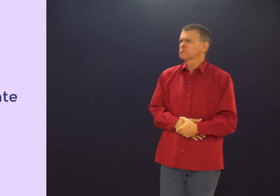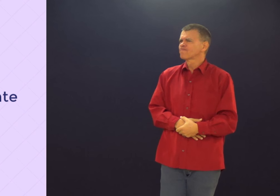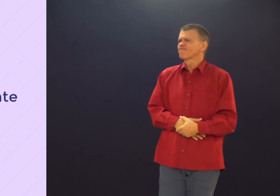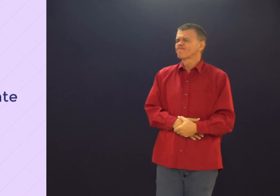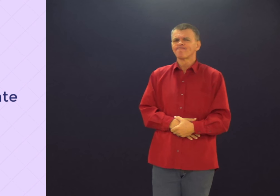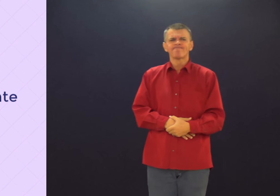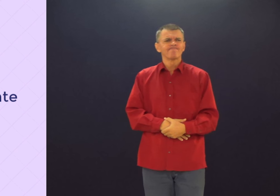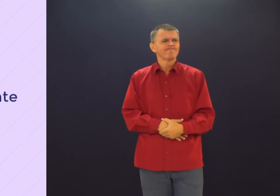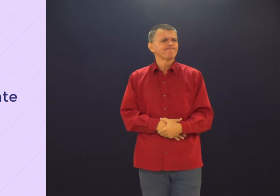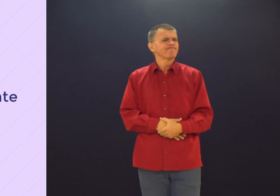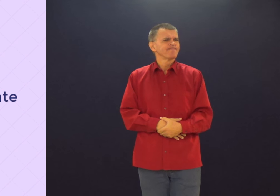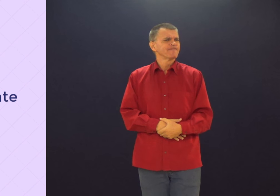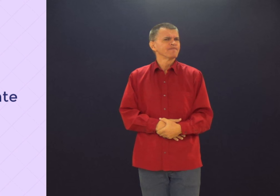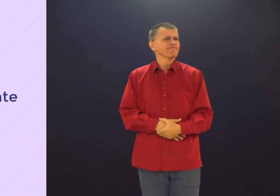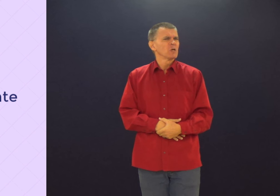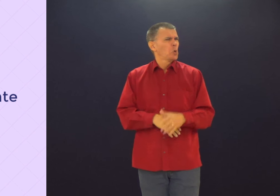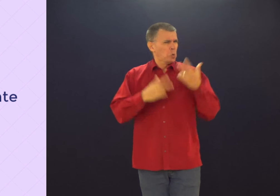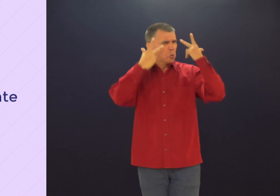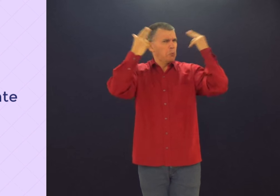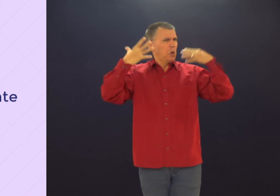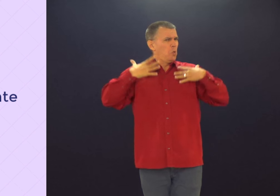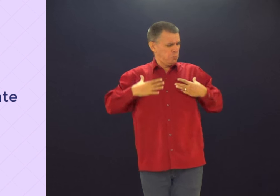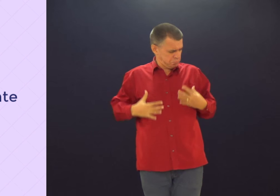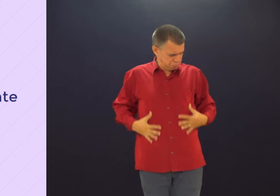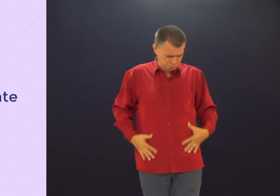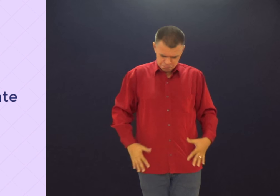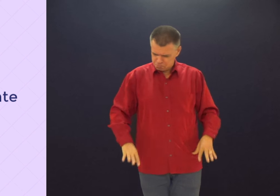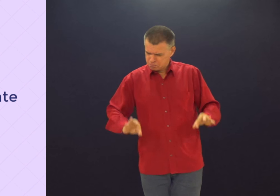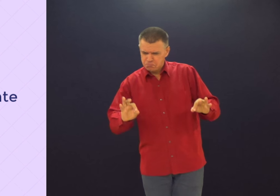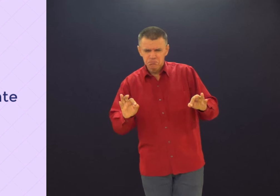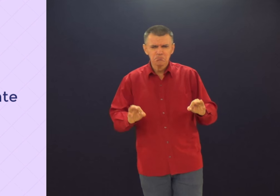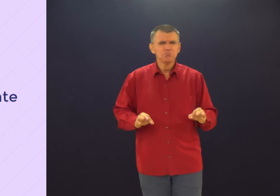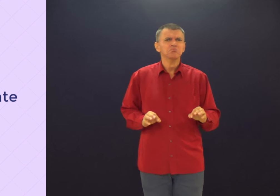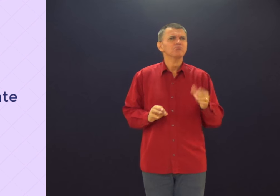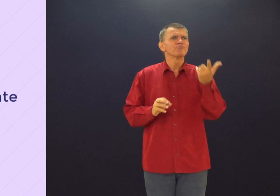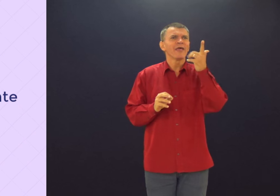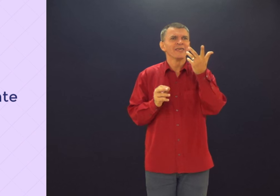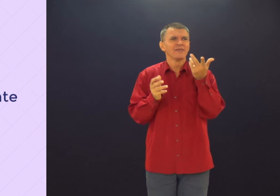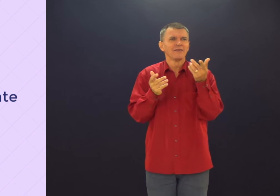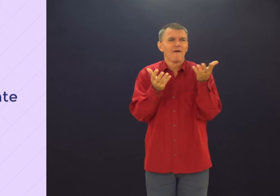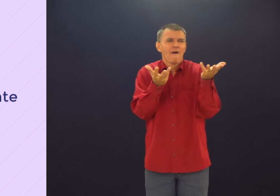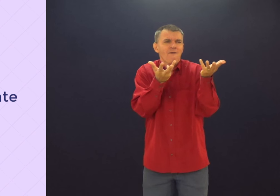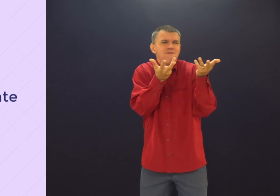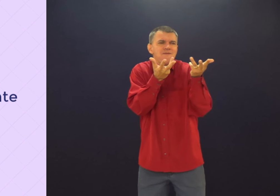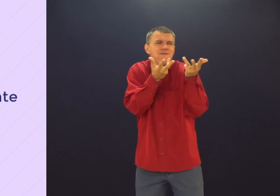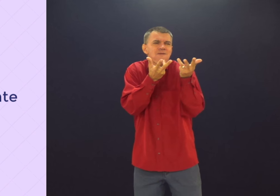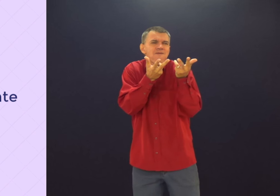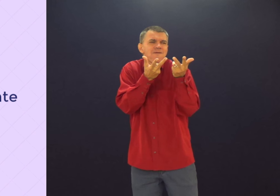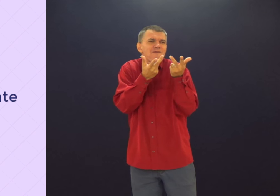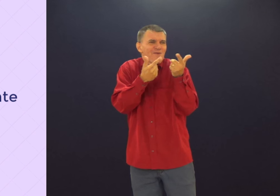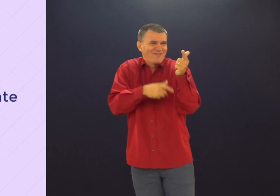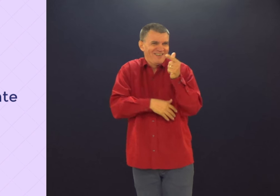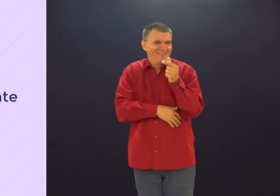E eu queria saber, na verdade, o que você sente hoje. Você está bem? Você não está doente? Tá, tudo bem.